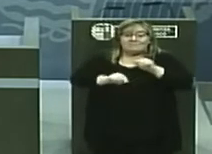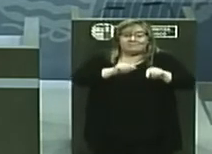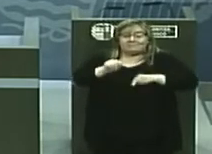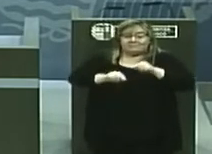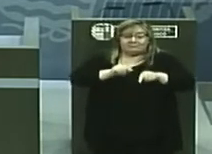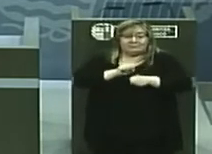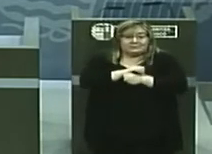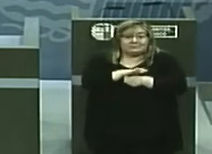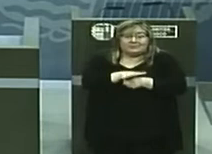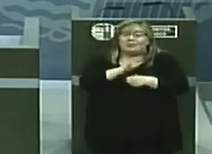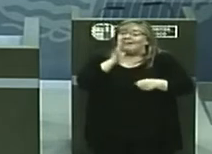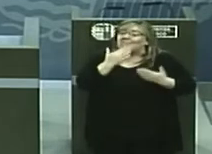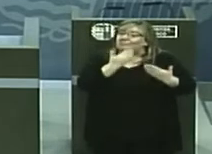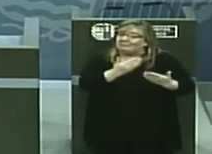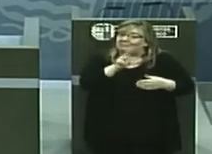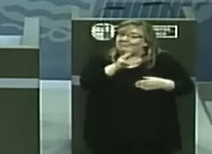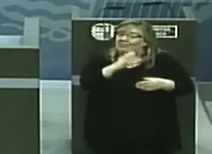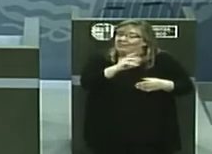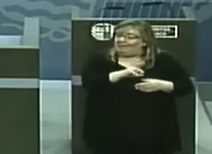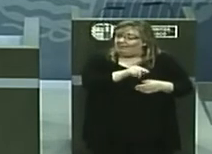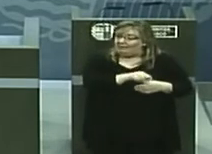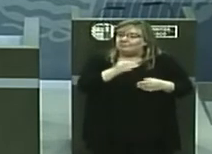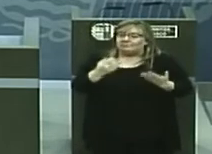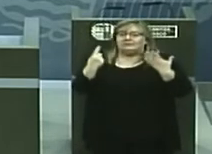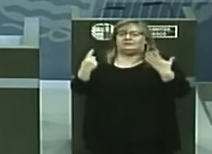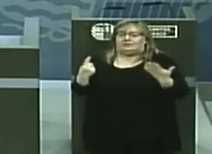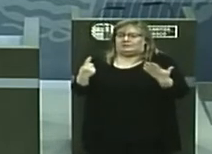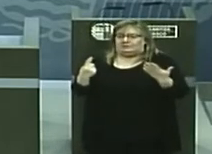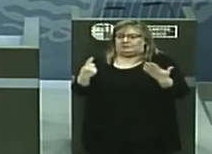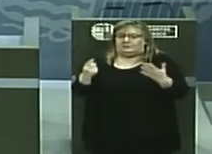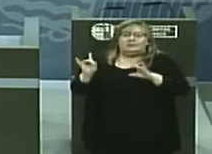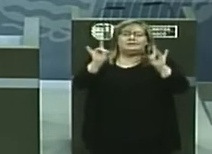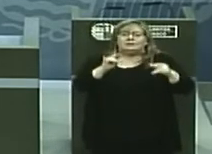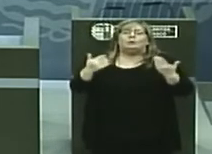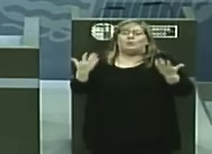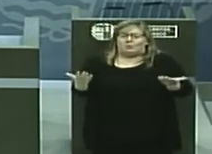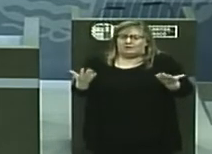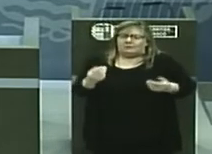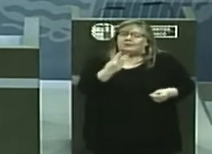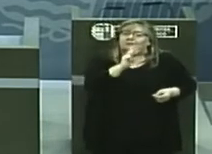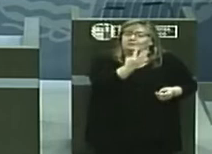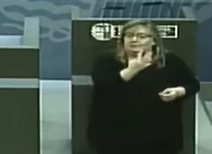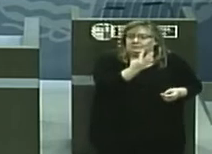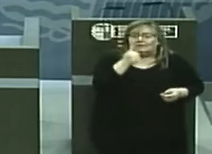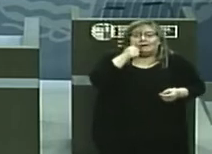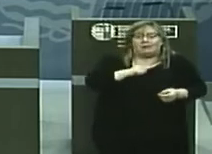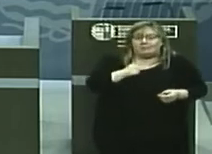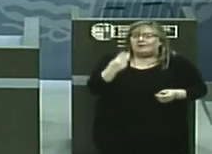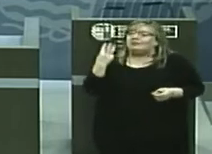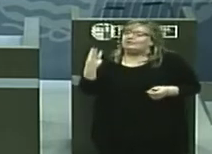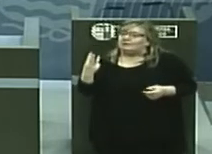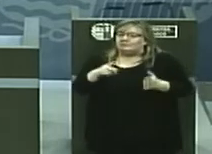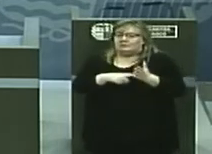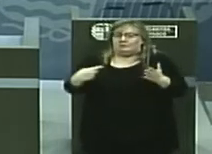detectados por PCR es de 6. Por territorios, 3 en Árabe y 3 en